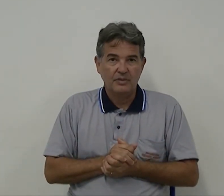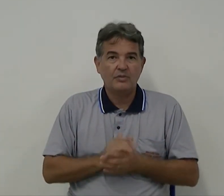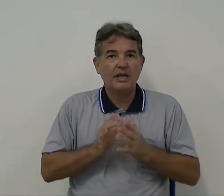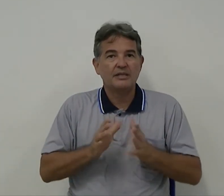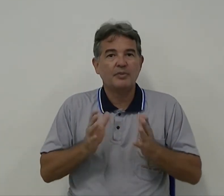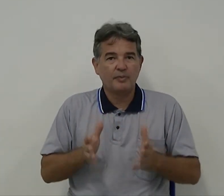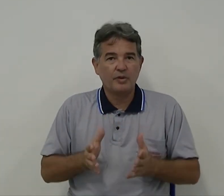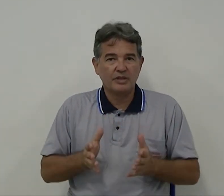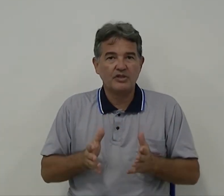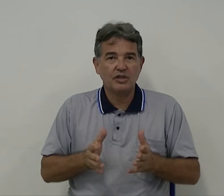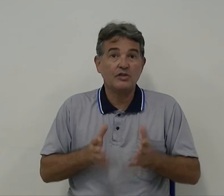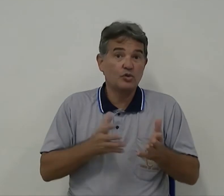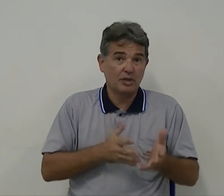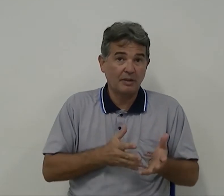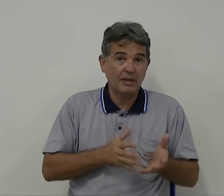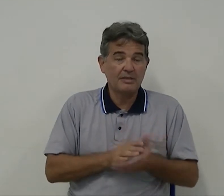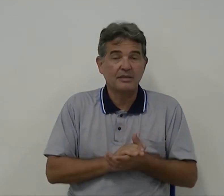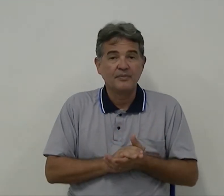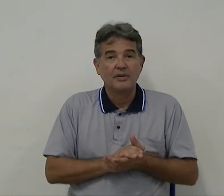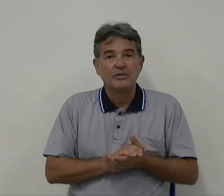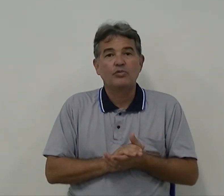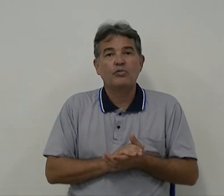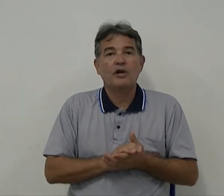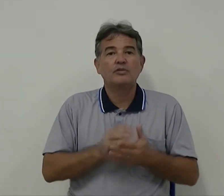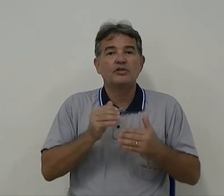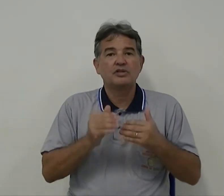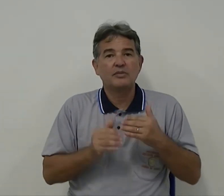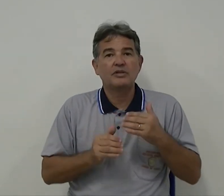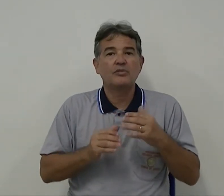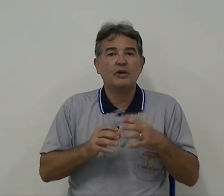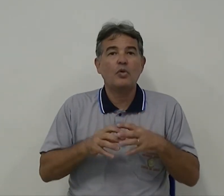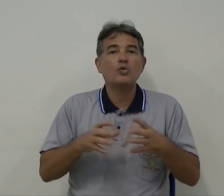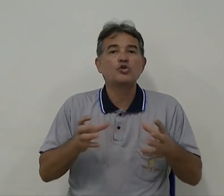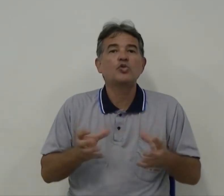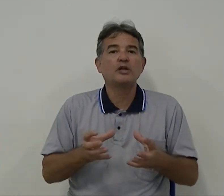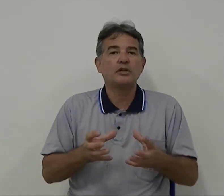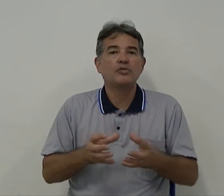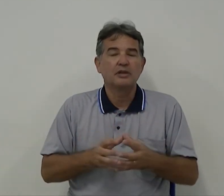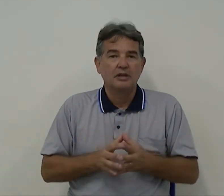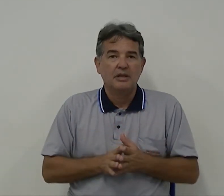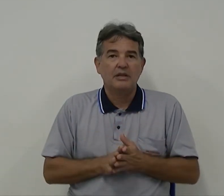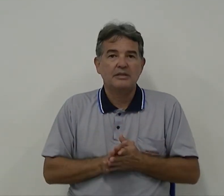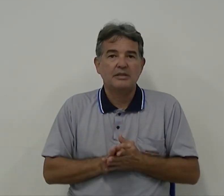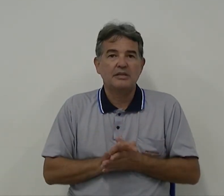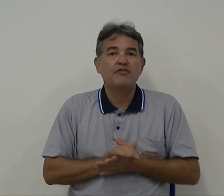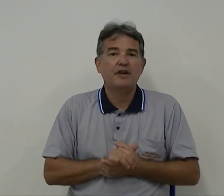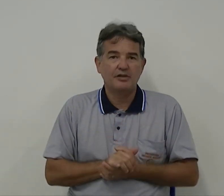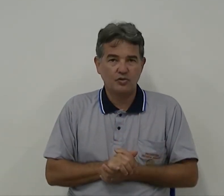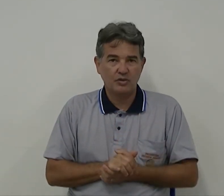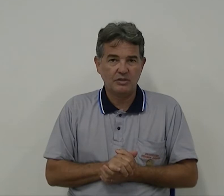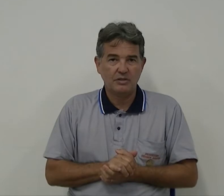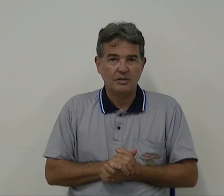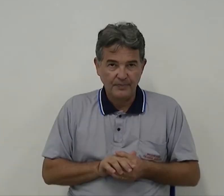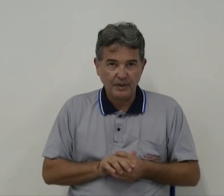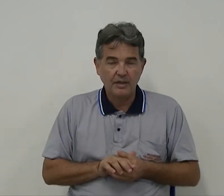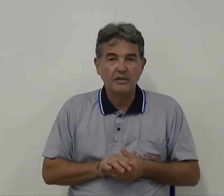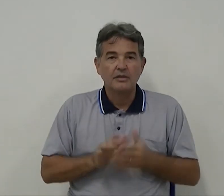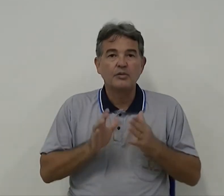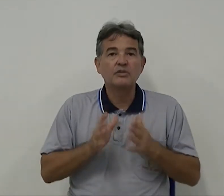Então é essa a proposta da gente, do GBES, do qual nós estamos agora construindo essas reflexões. Então o